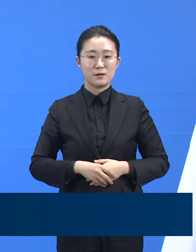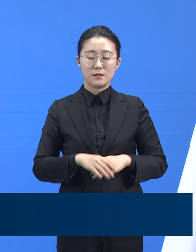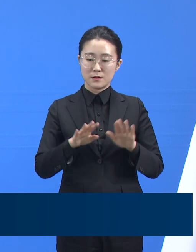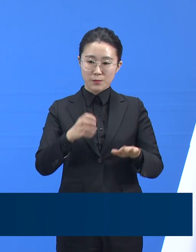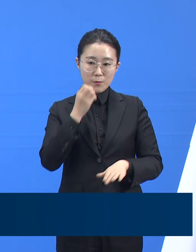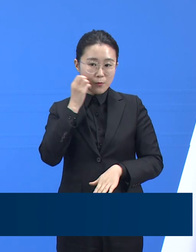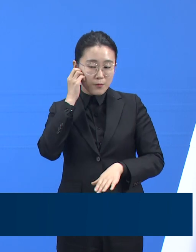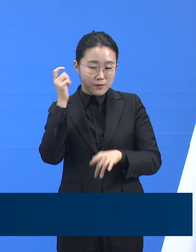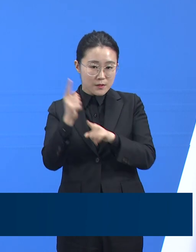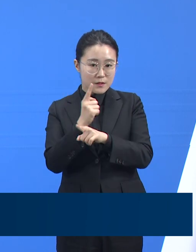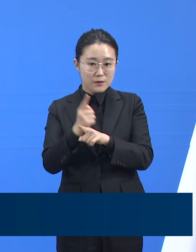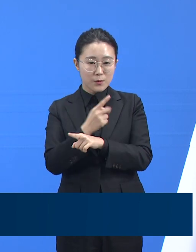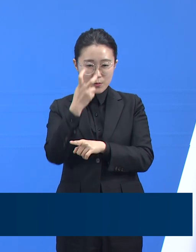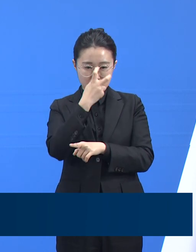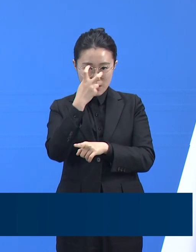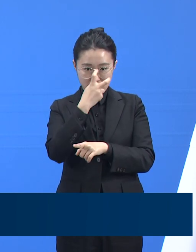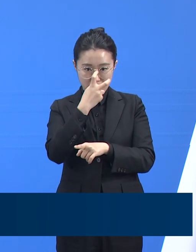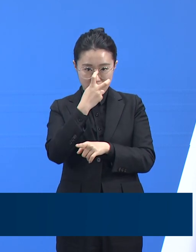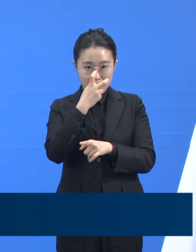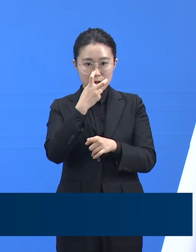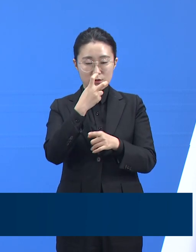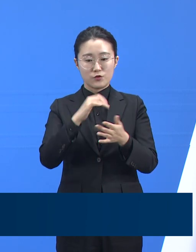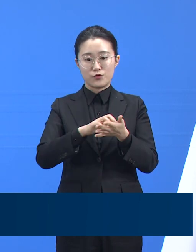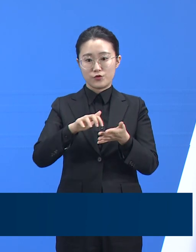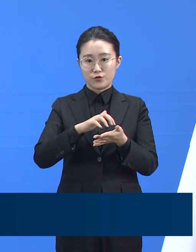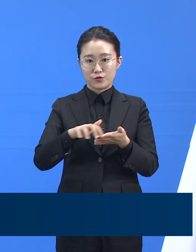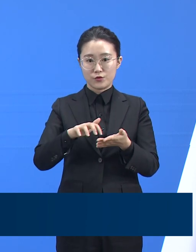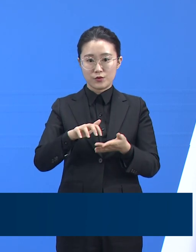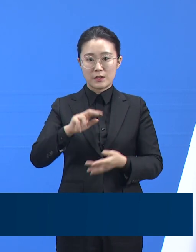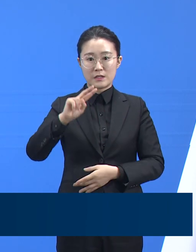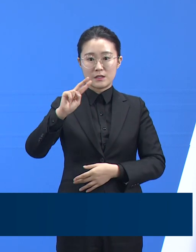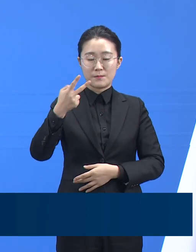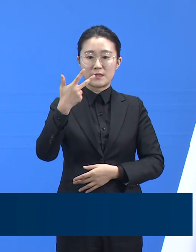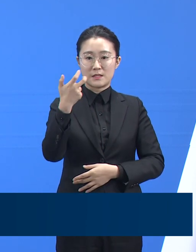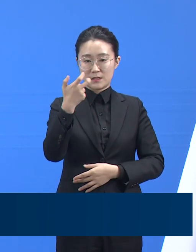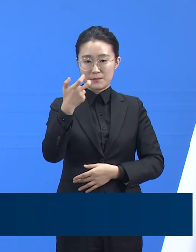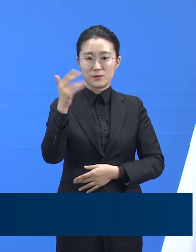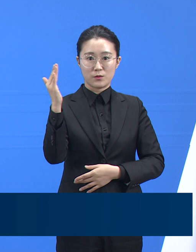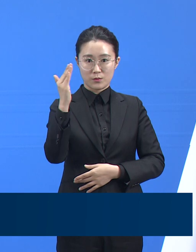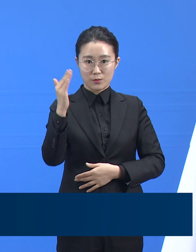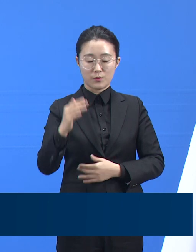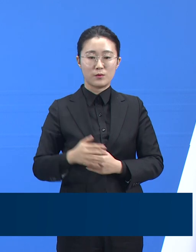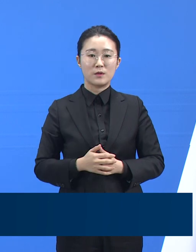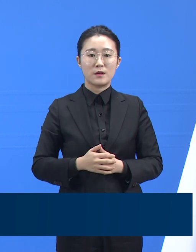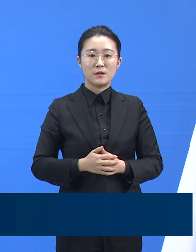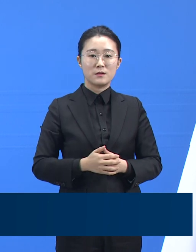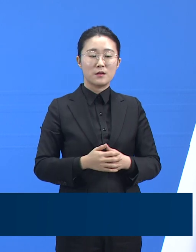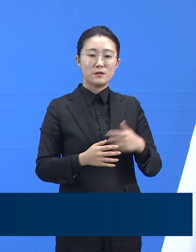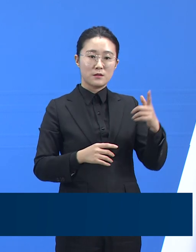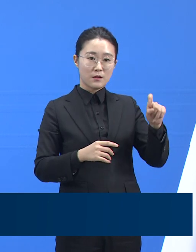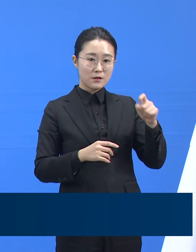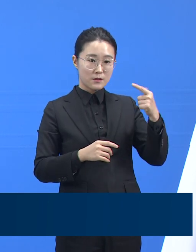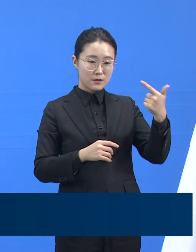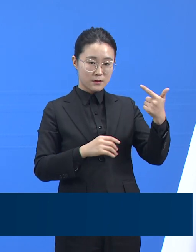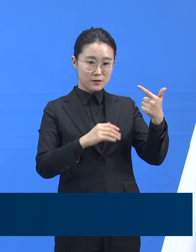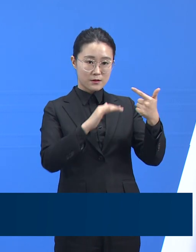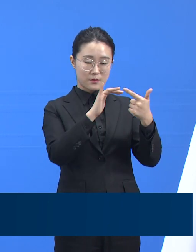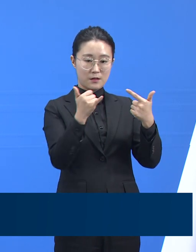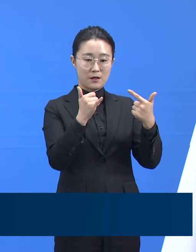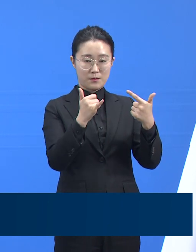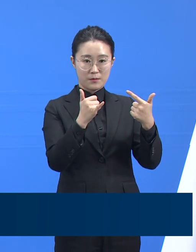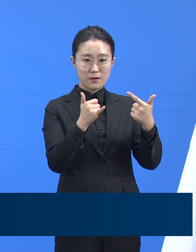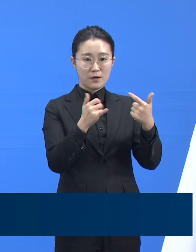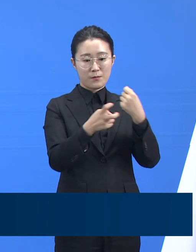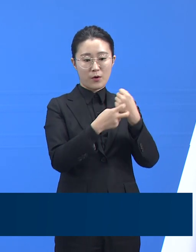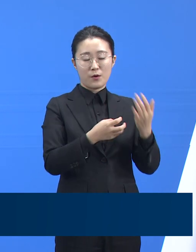25개 시군에 278명으로 16명은 의료기관으로 이송되었고 88명은 생활치료센터로